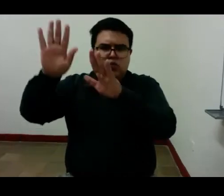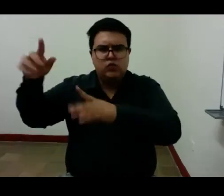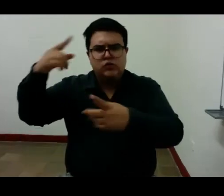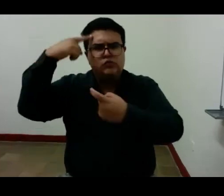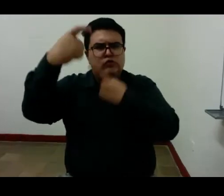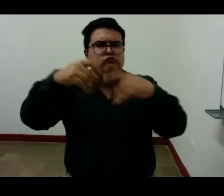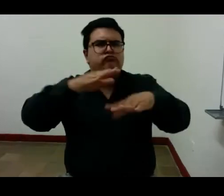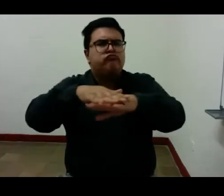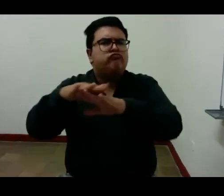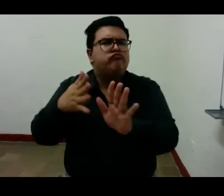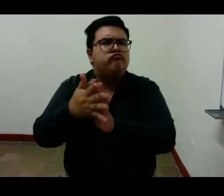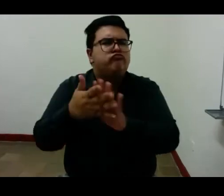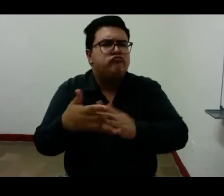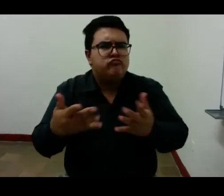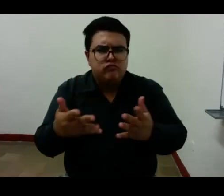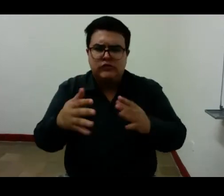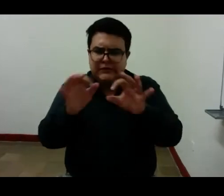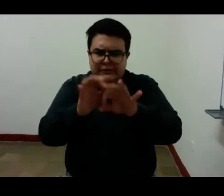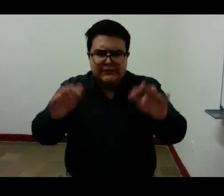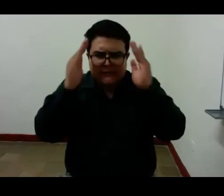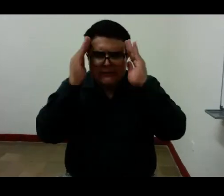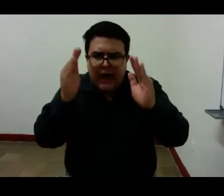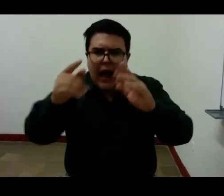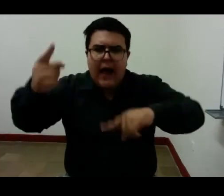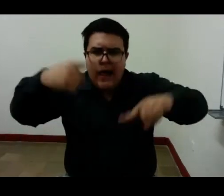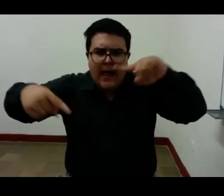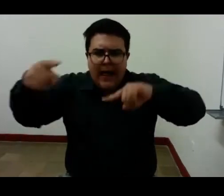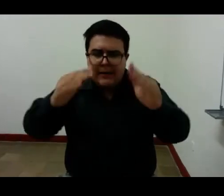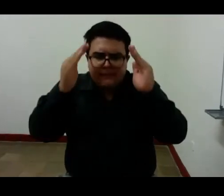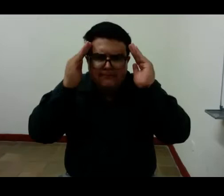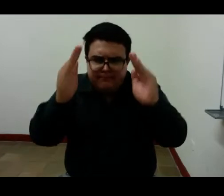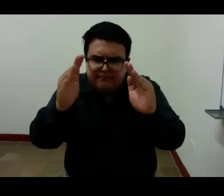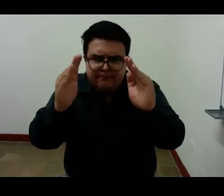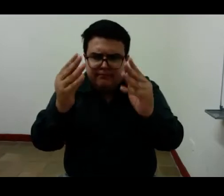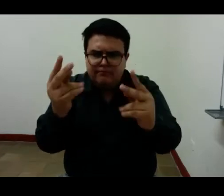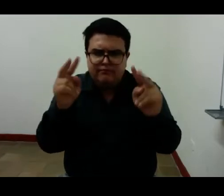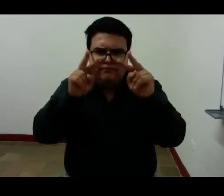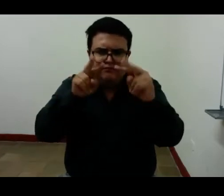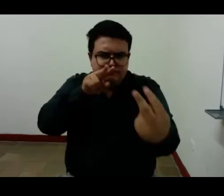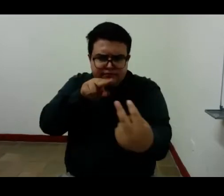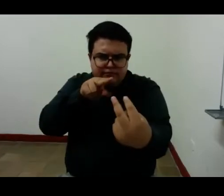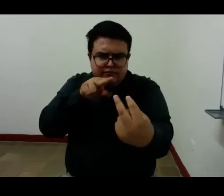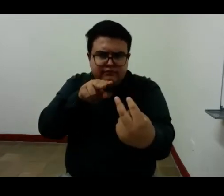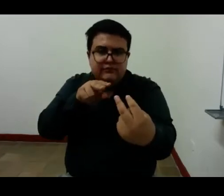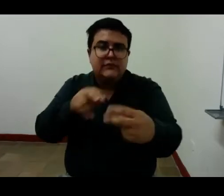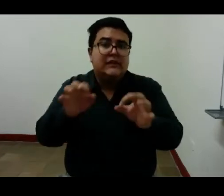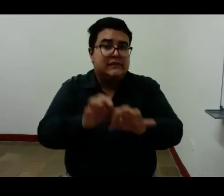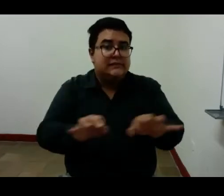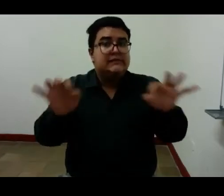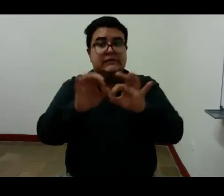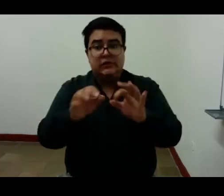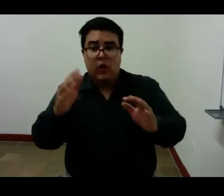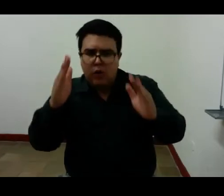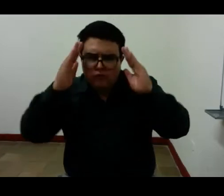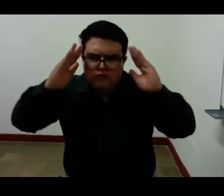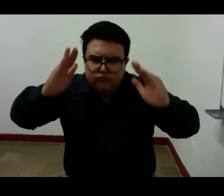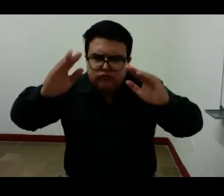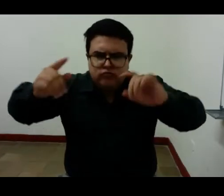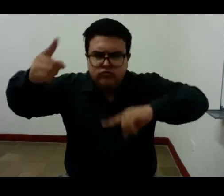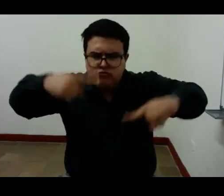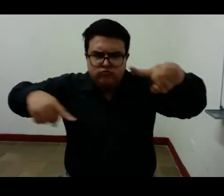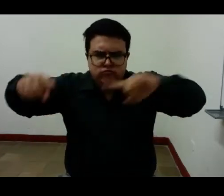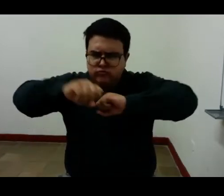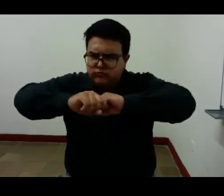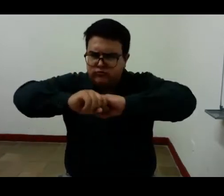comprende bien. Espero pues haber escuchado bien a